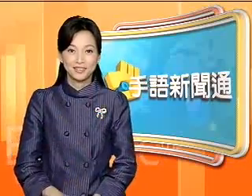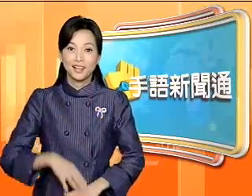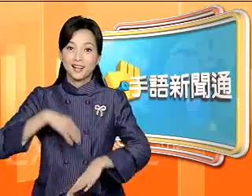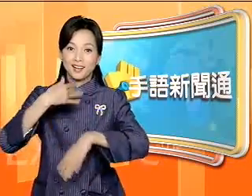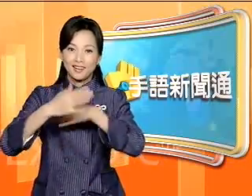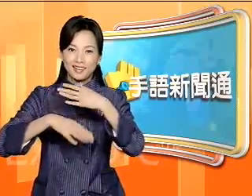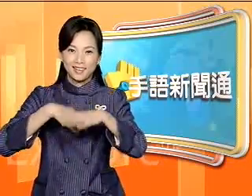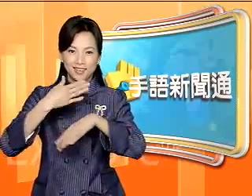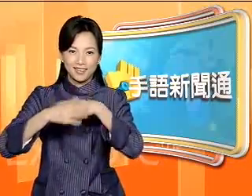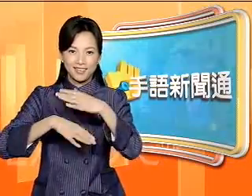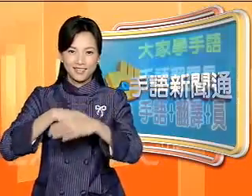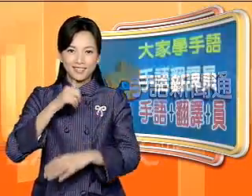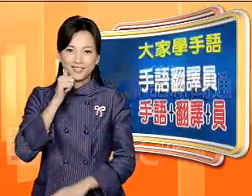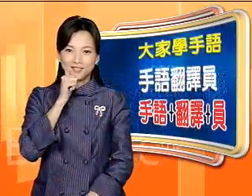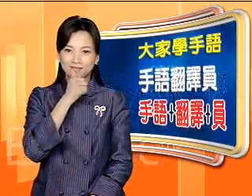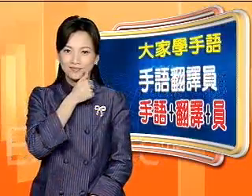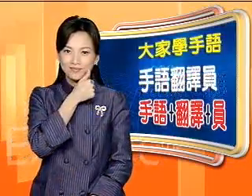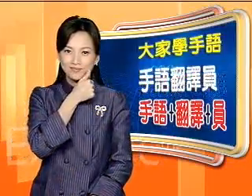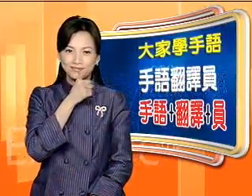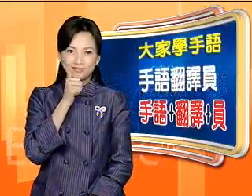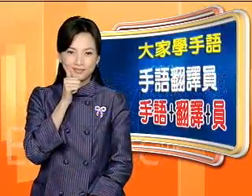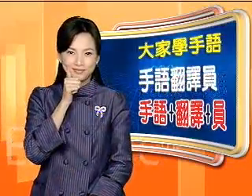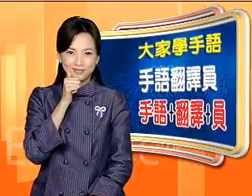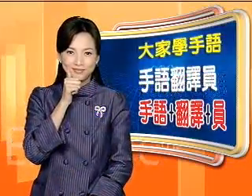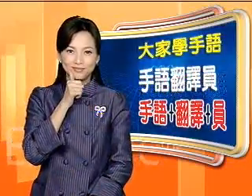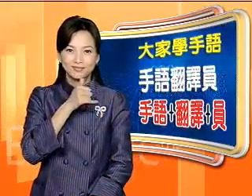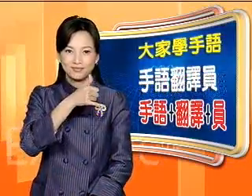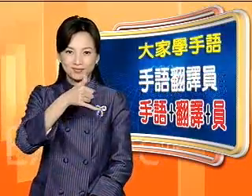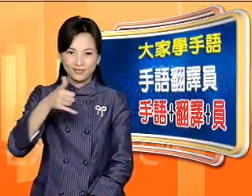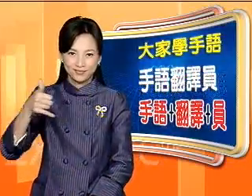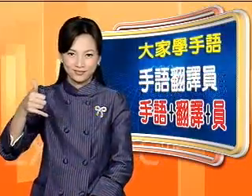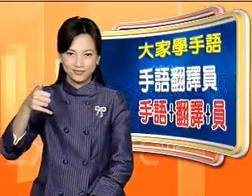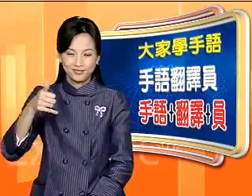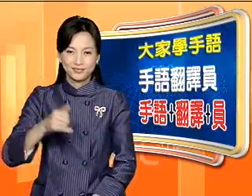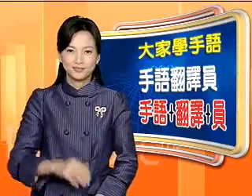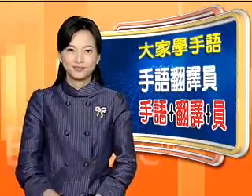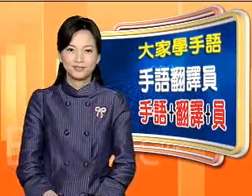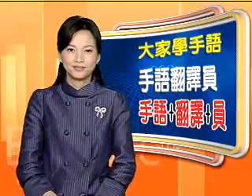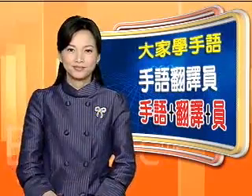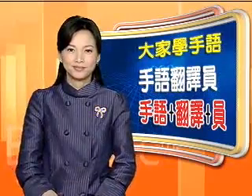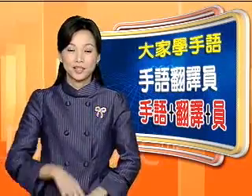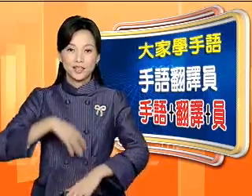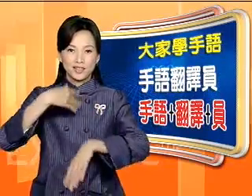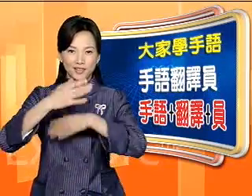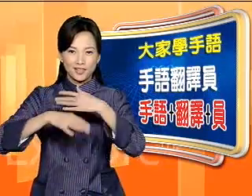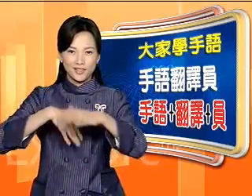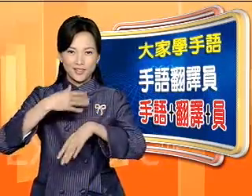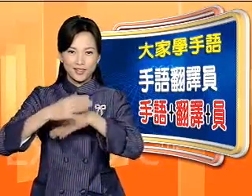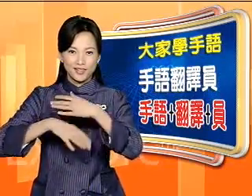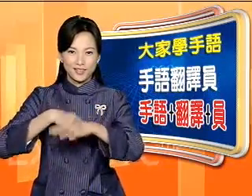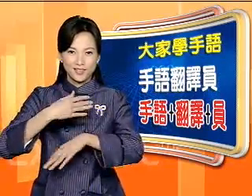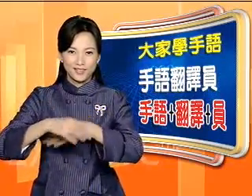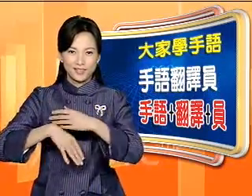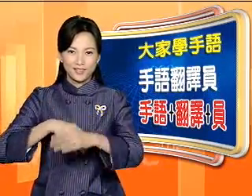先比出手动一动是手语大拇指在嘴巴旁边代表翻译员手语